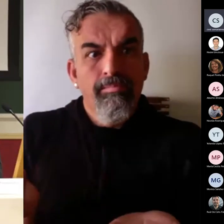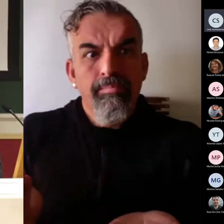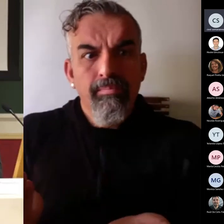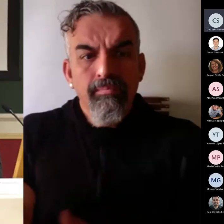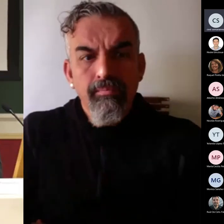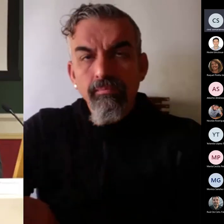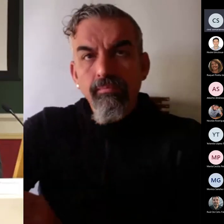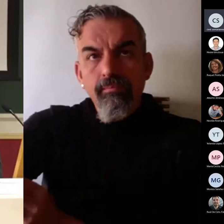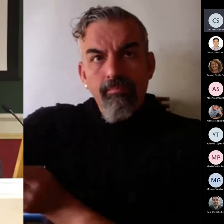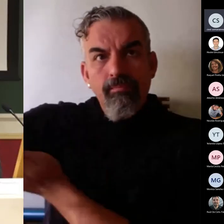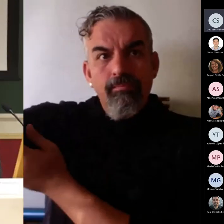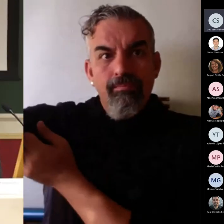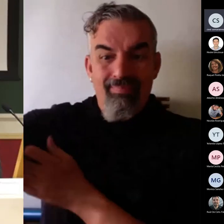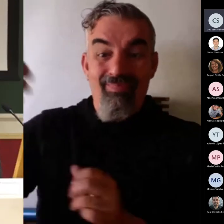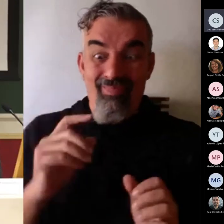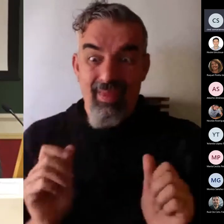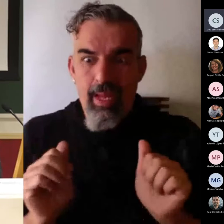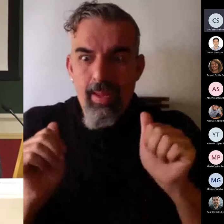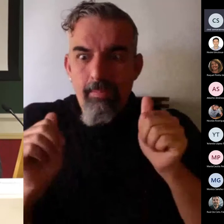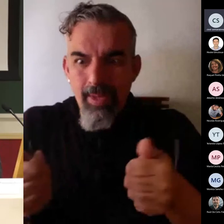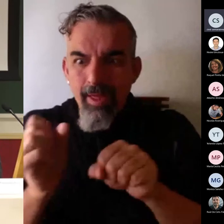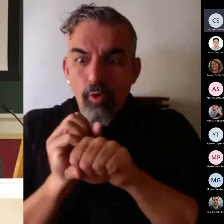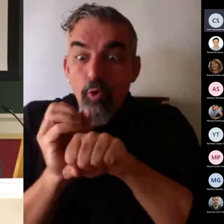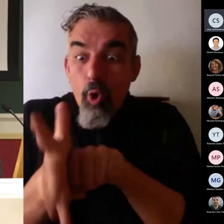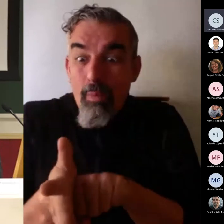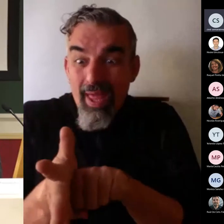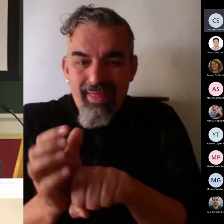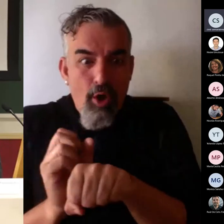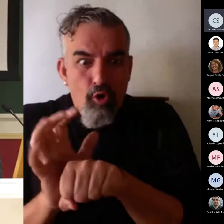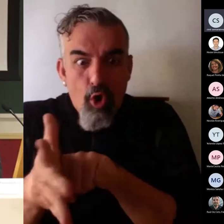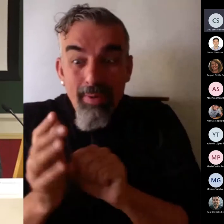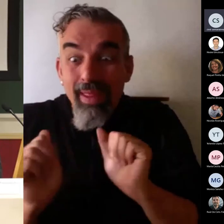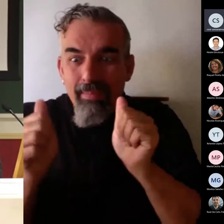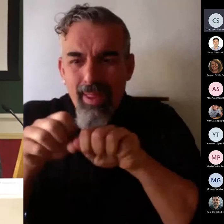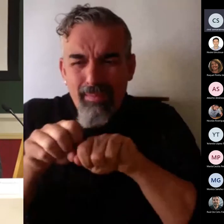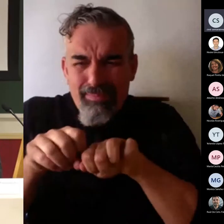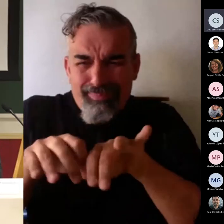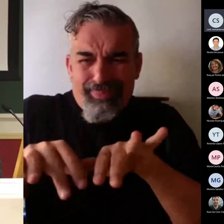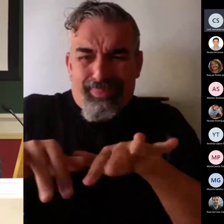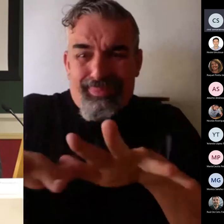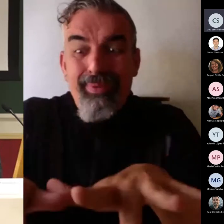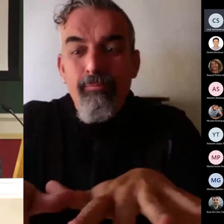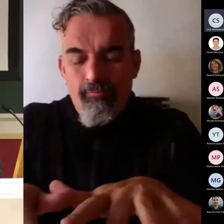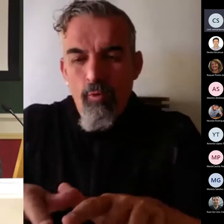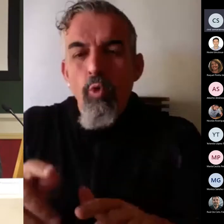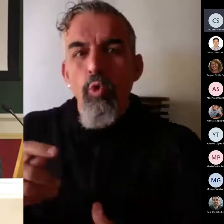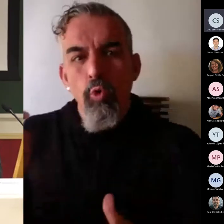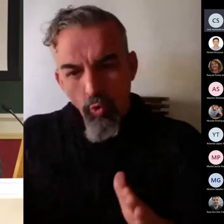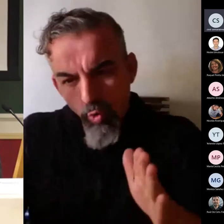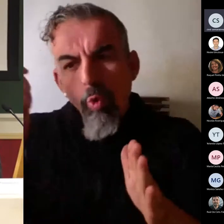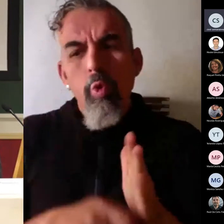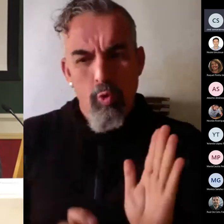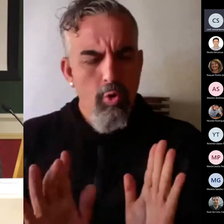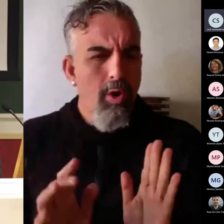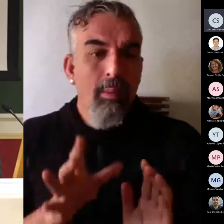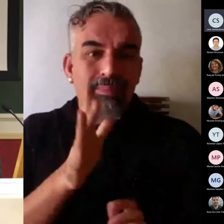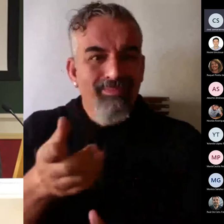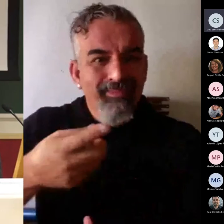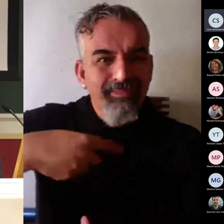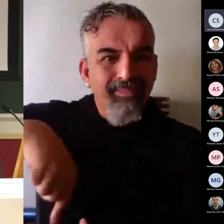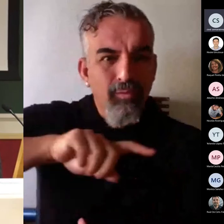El inicio de la pandemia fue duro, porque nosotros, los profesores de la Universidad,